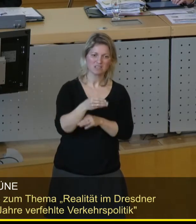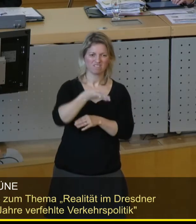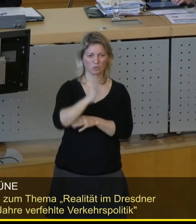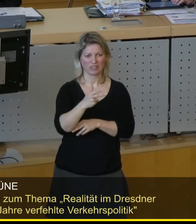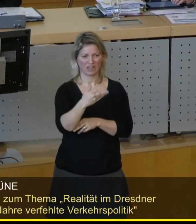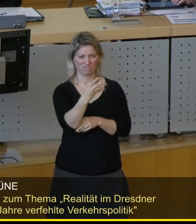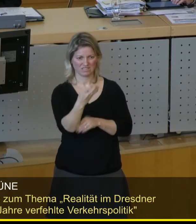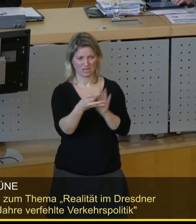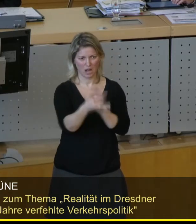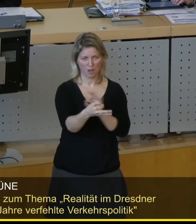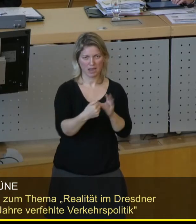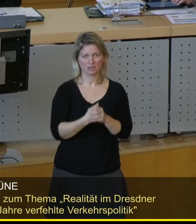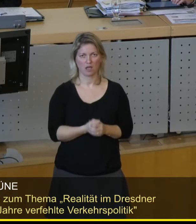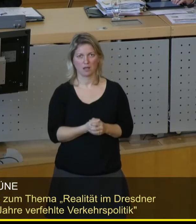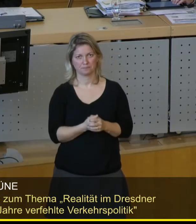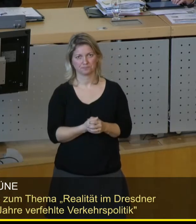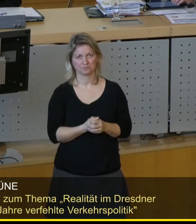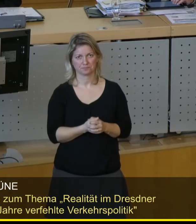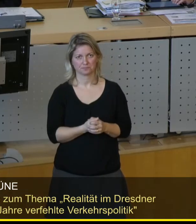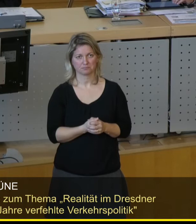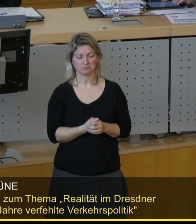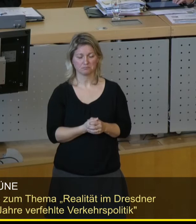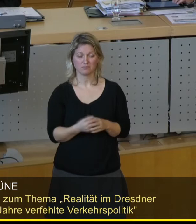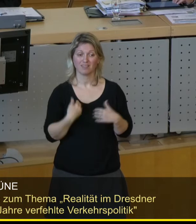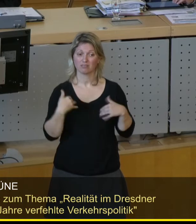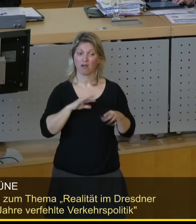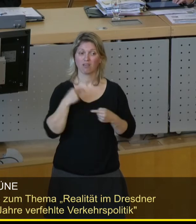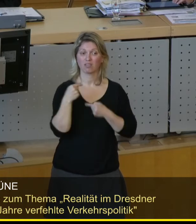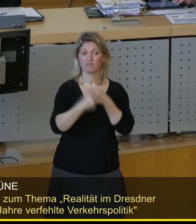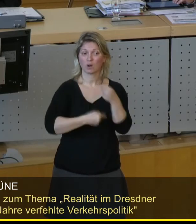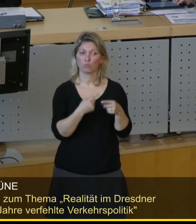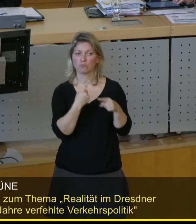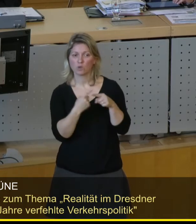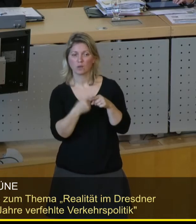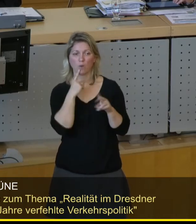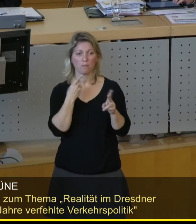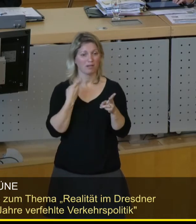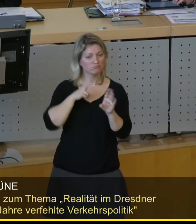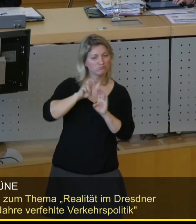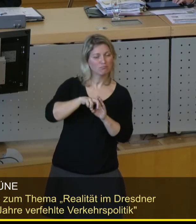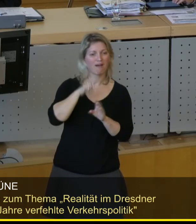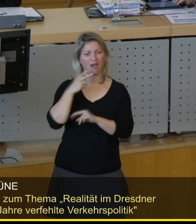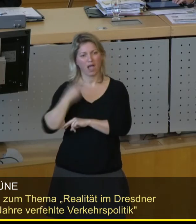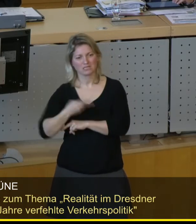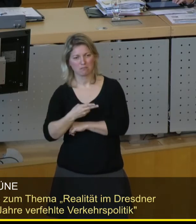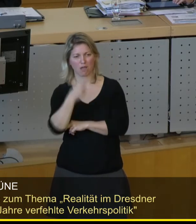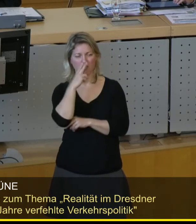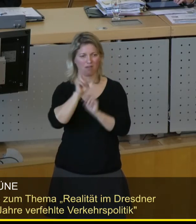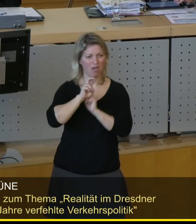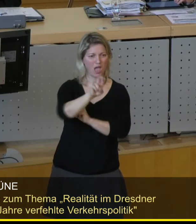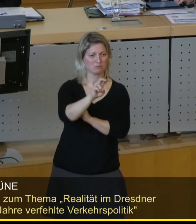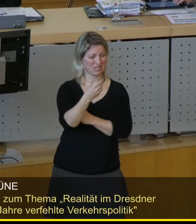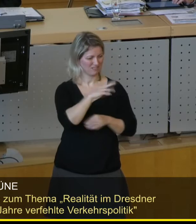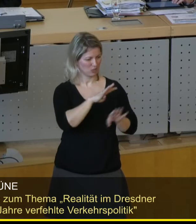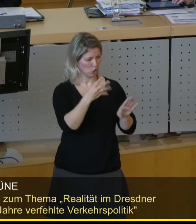Kilometer. Wir haben eine sehr positive Entwicklung bei Eisenbahn-Nutzung und S-Bahn-Nutzung von 2009 bis 2016.